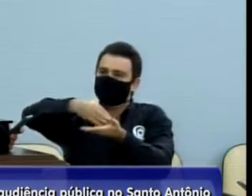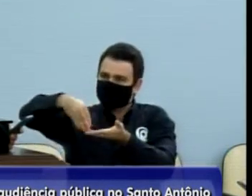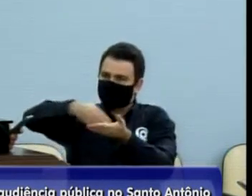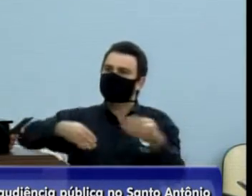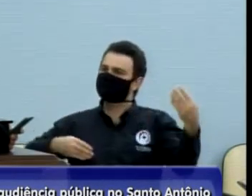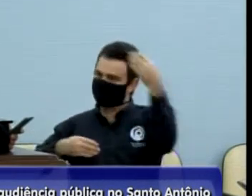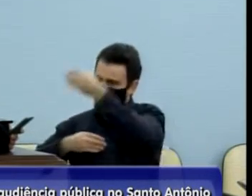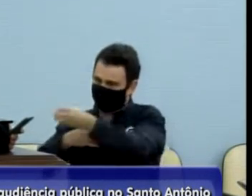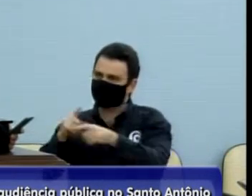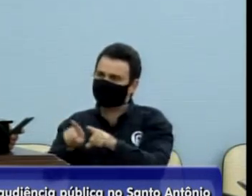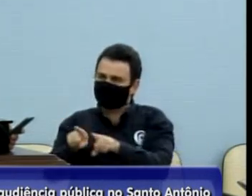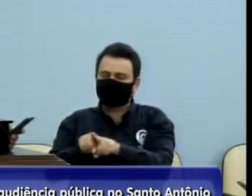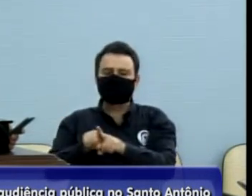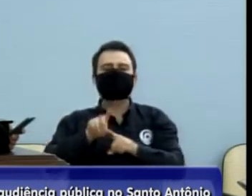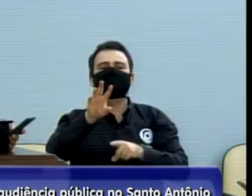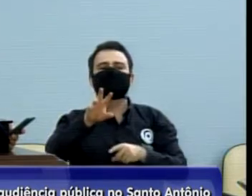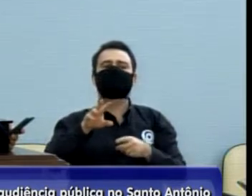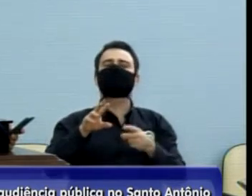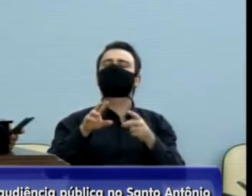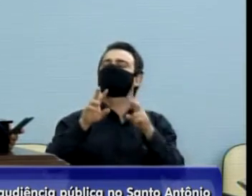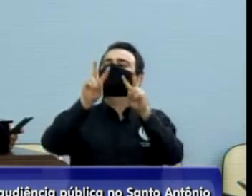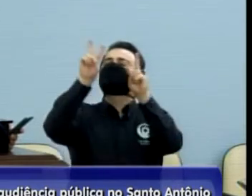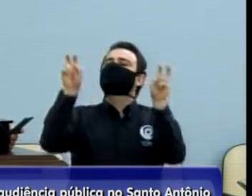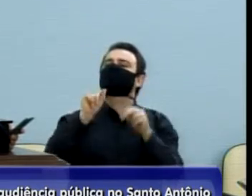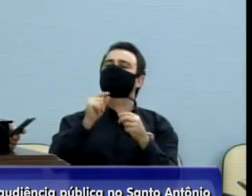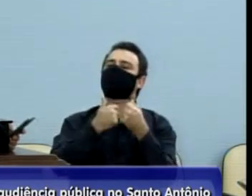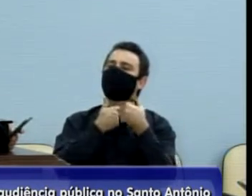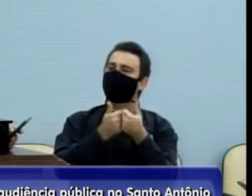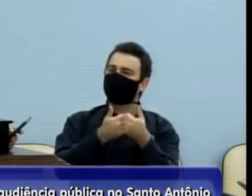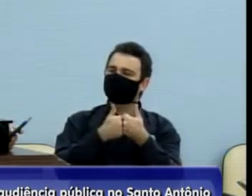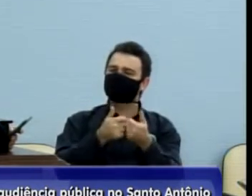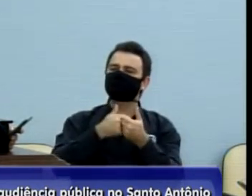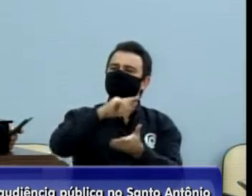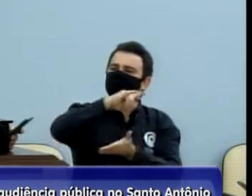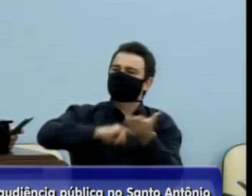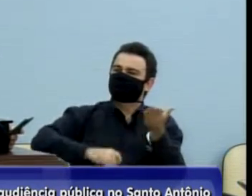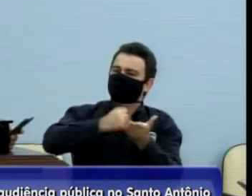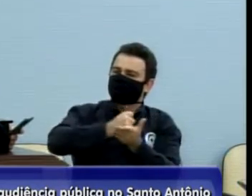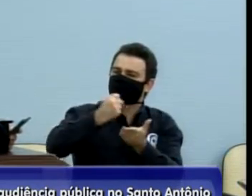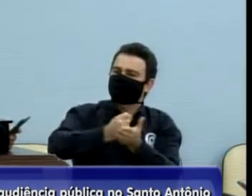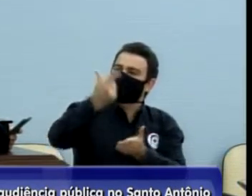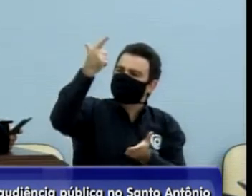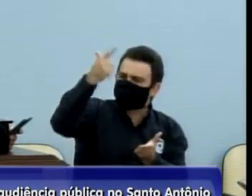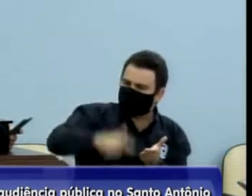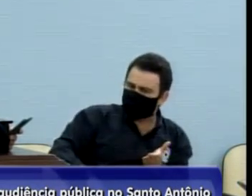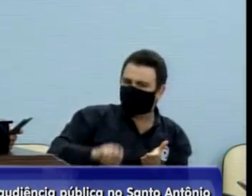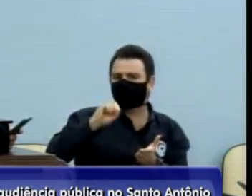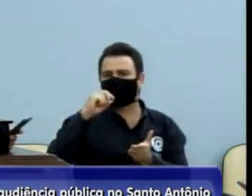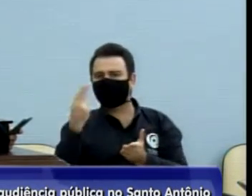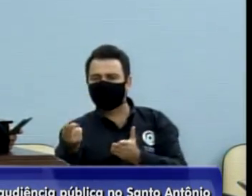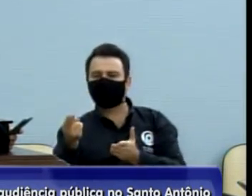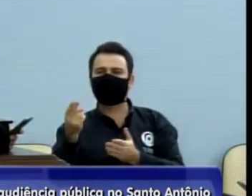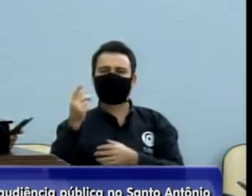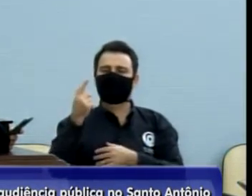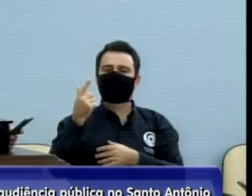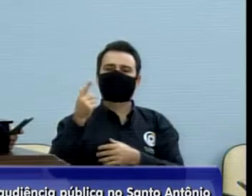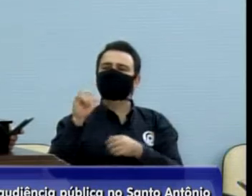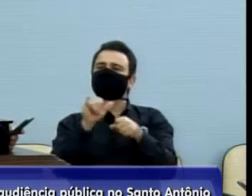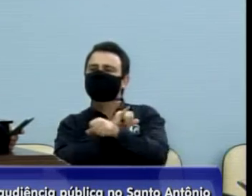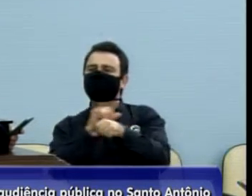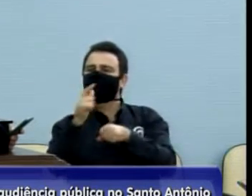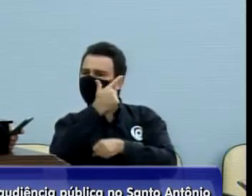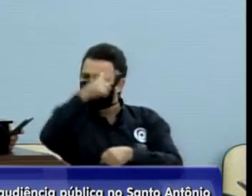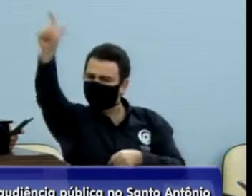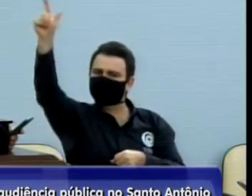porquê da renovação, os vereadores também, aproveito para convidar aqui, todos os vereadores estão convidados para ir amanhã,